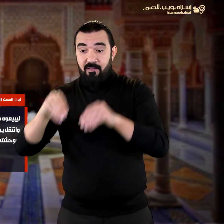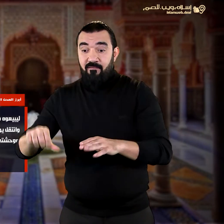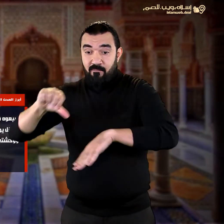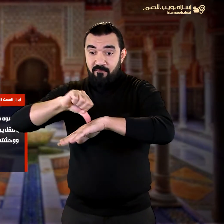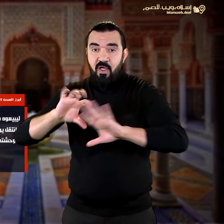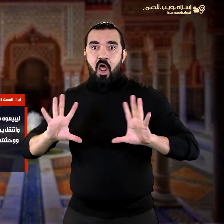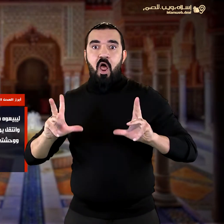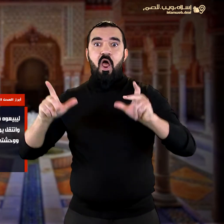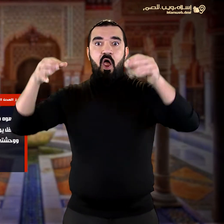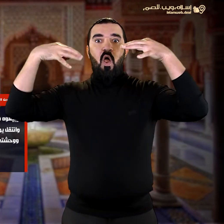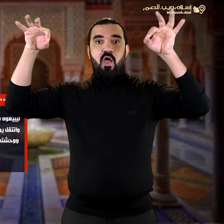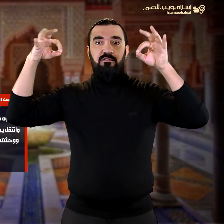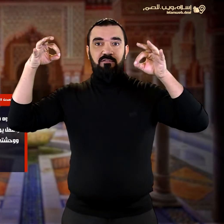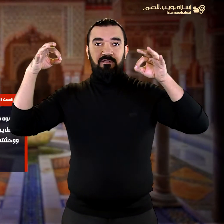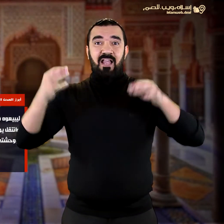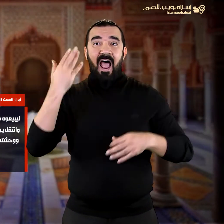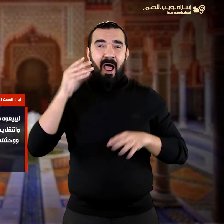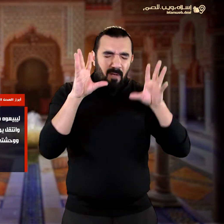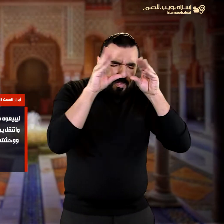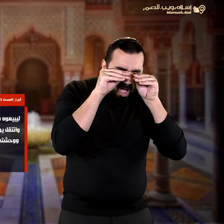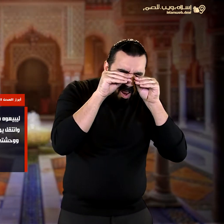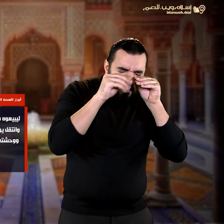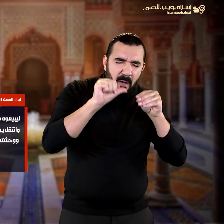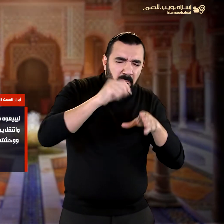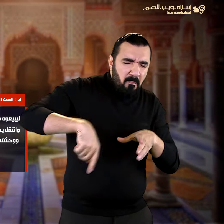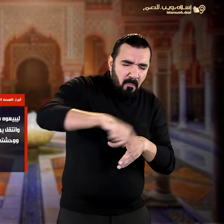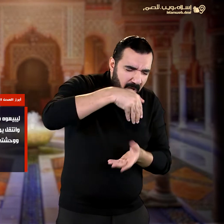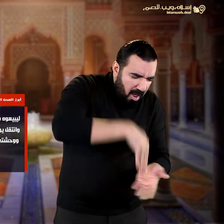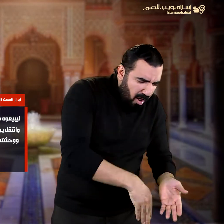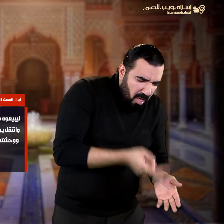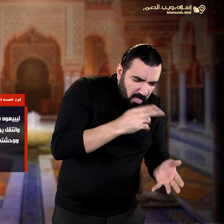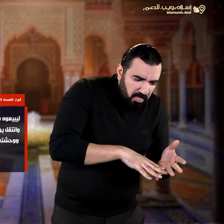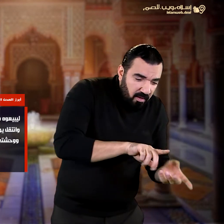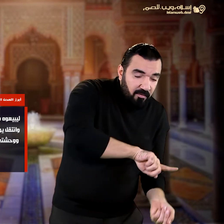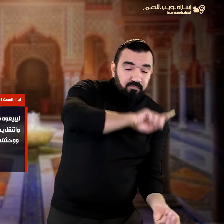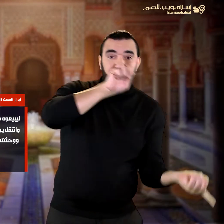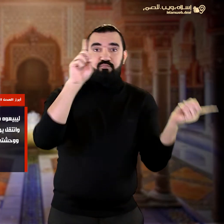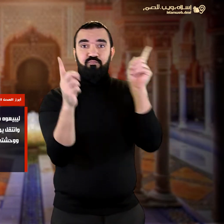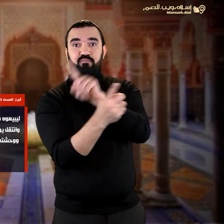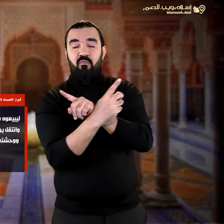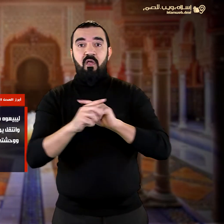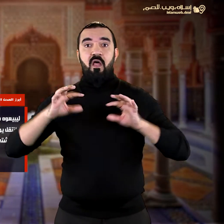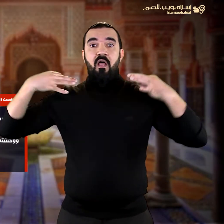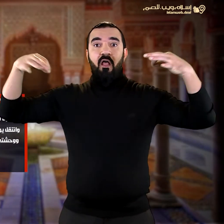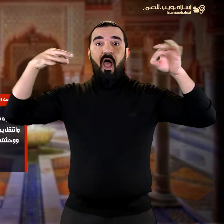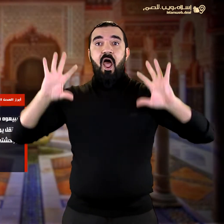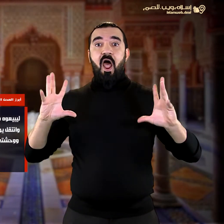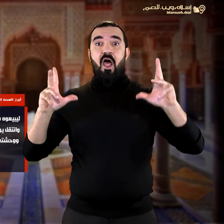ظلمة البئر إلى نعيم القصر وشتان ما بين ظلمة